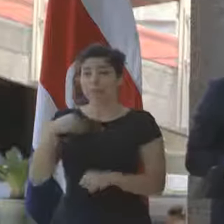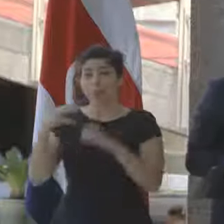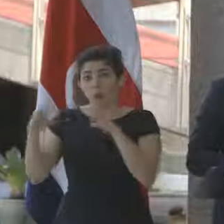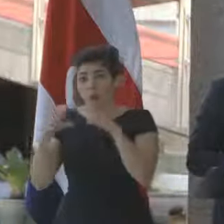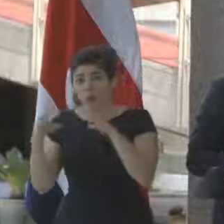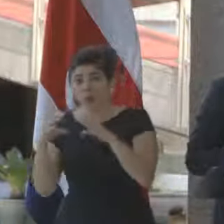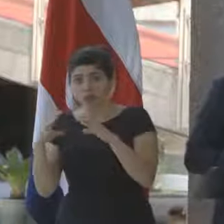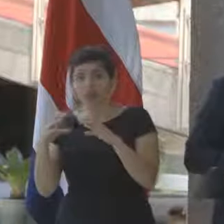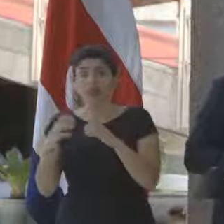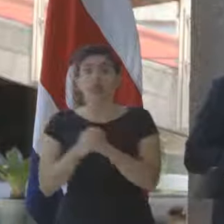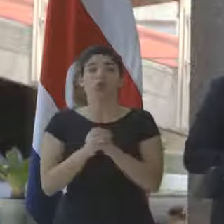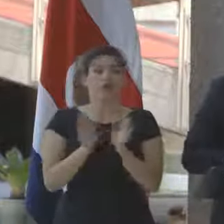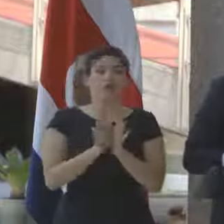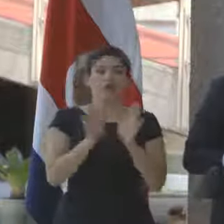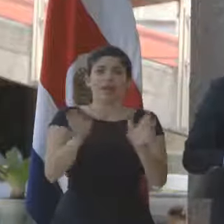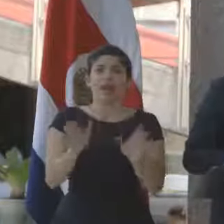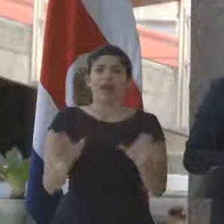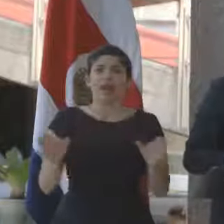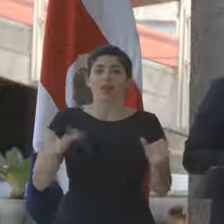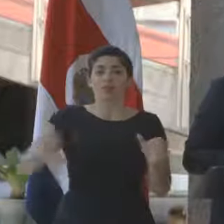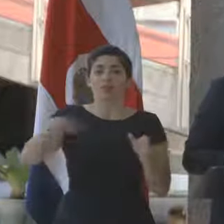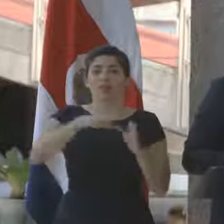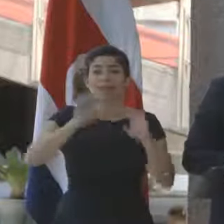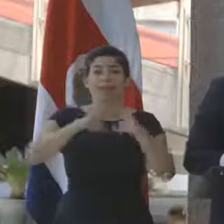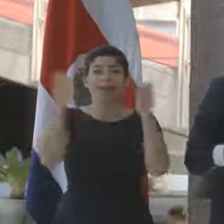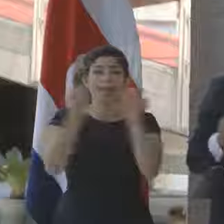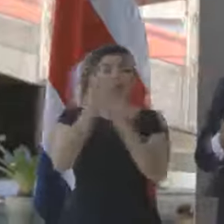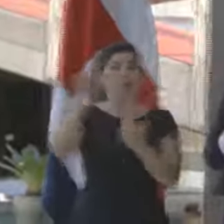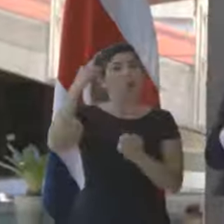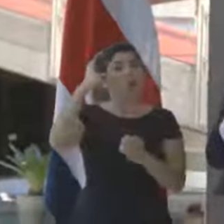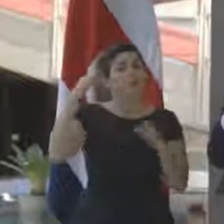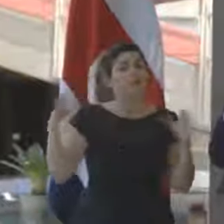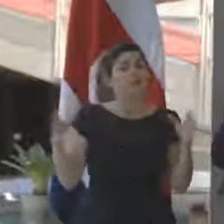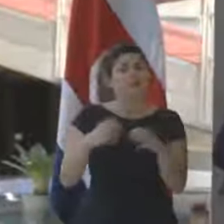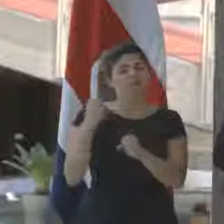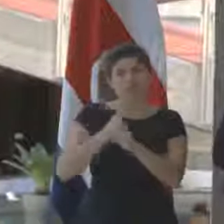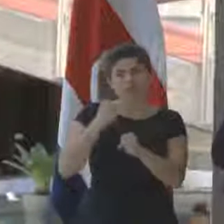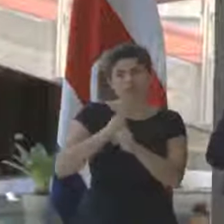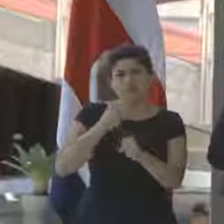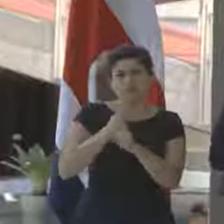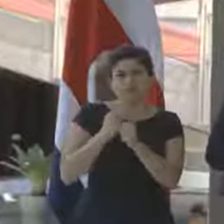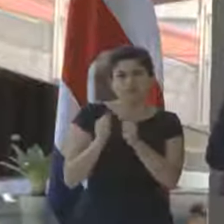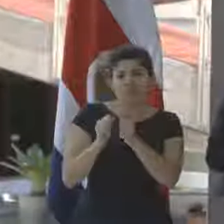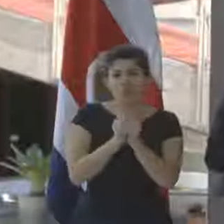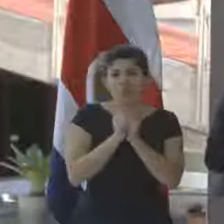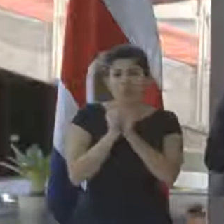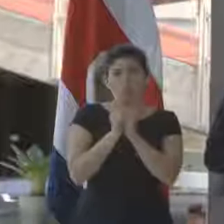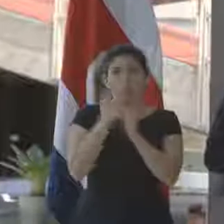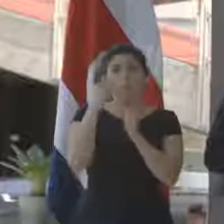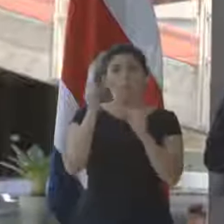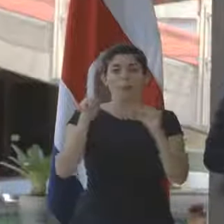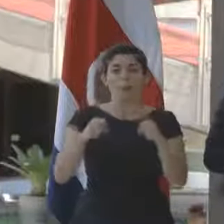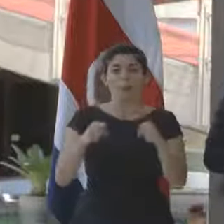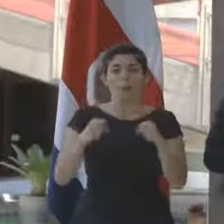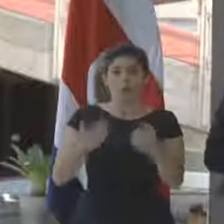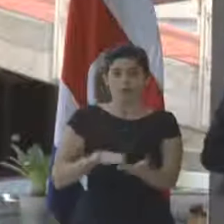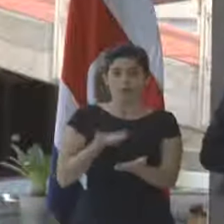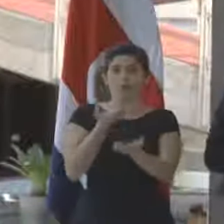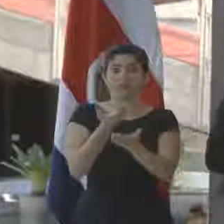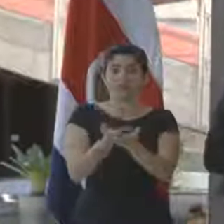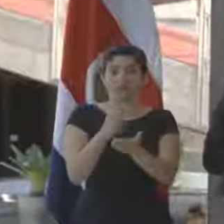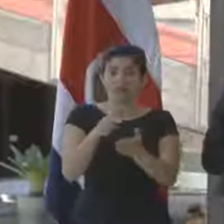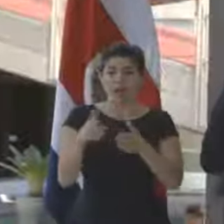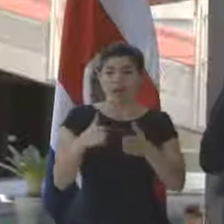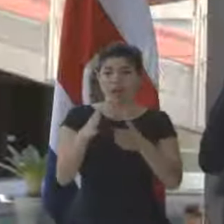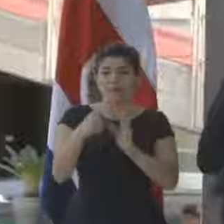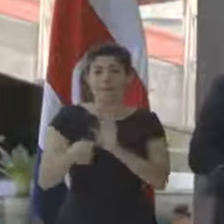Comunicación y, en general, el equipo de gobierno, ha trabajado de manera en conjunta para presentar esta ruta